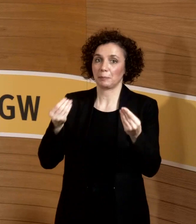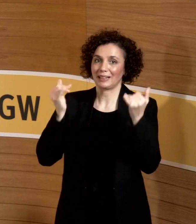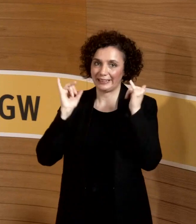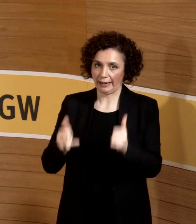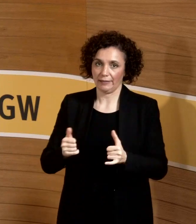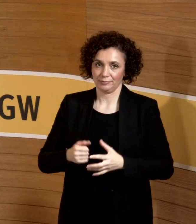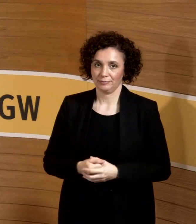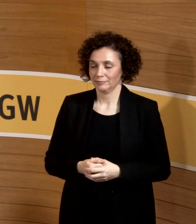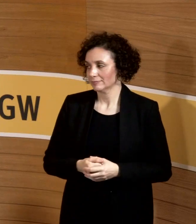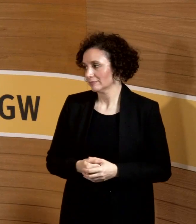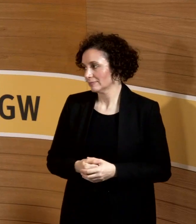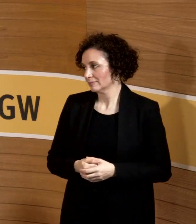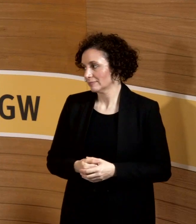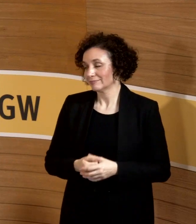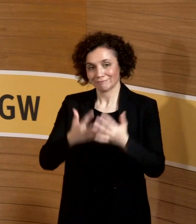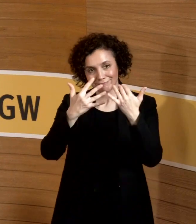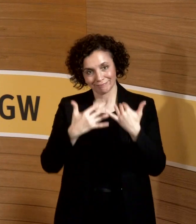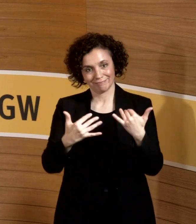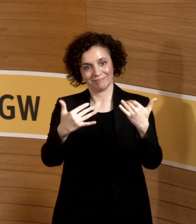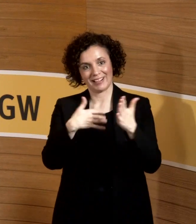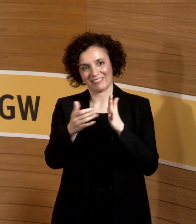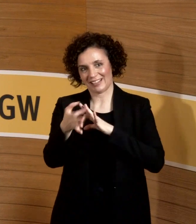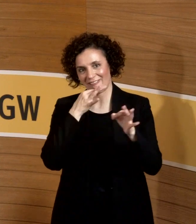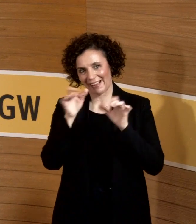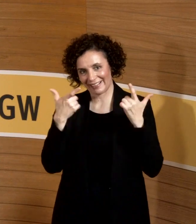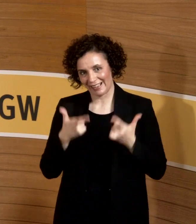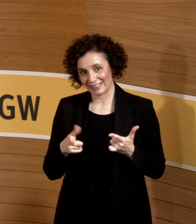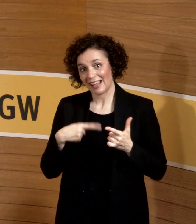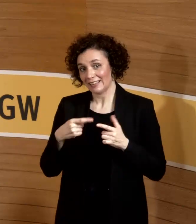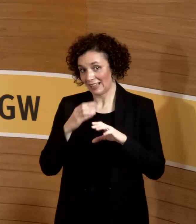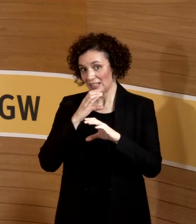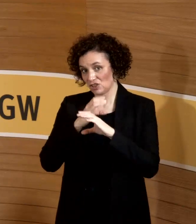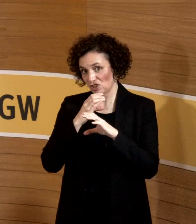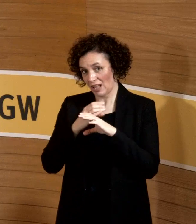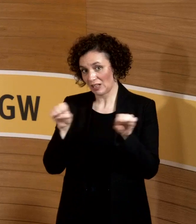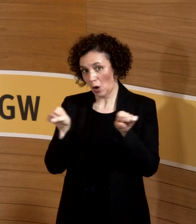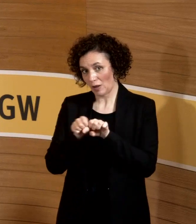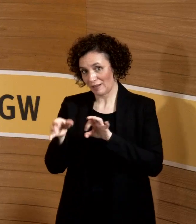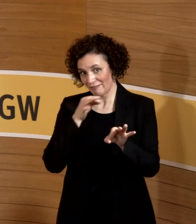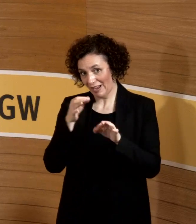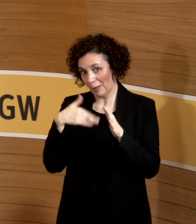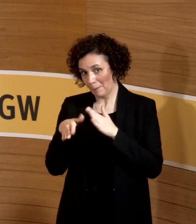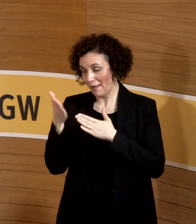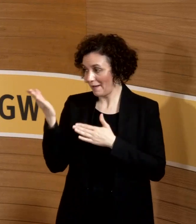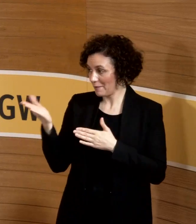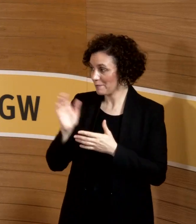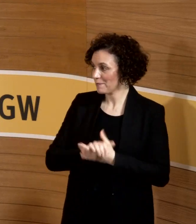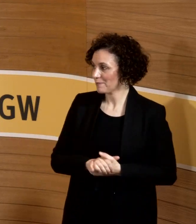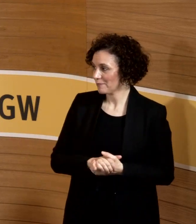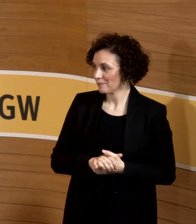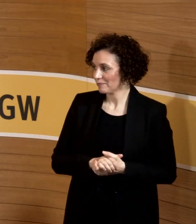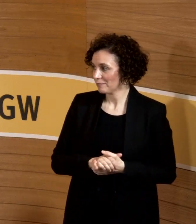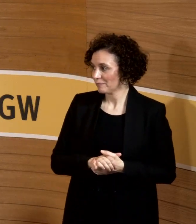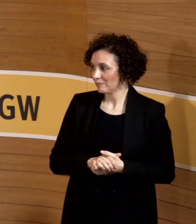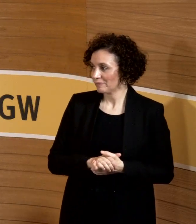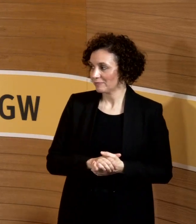Ich sehe, aus dem Plenum gibt es im Moment noch keine Frage. Dann würden wir im Chat weitergehen. Und das war, vielen Dank für die Antwort. Ja,